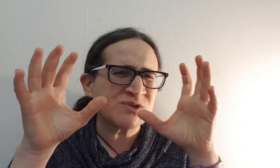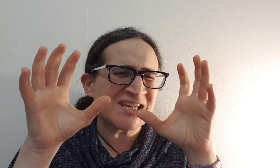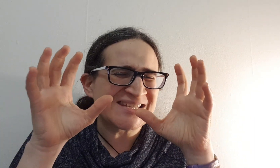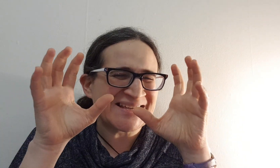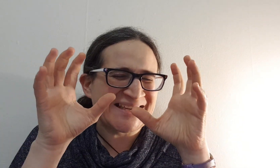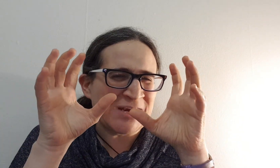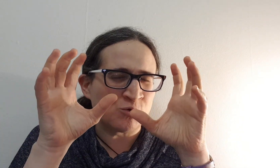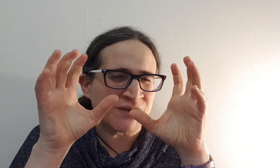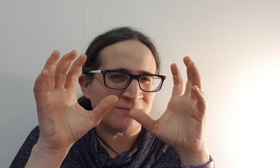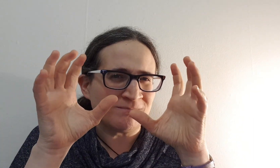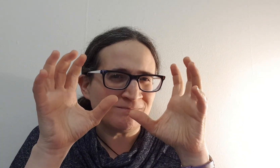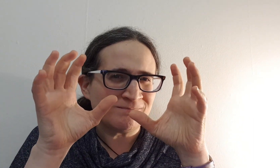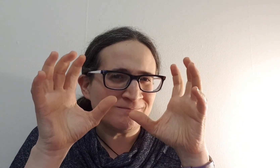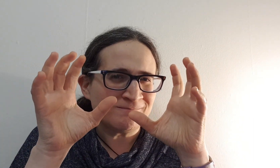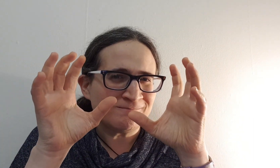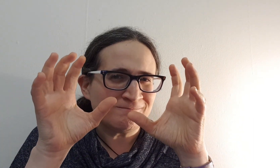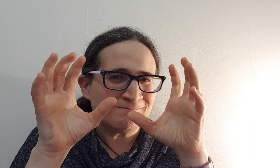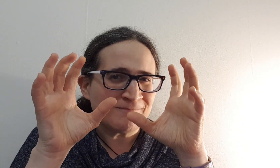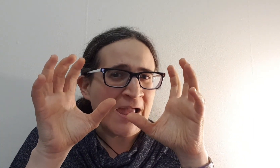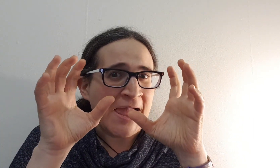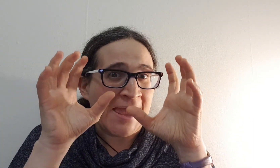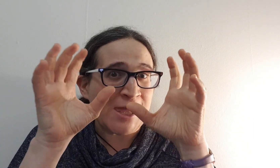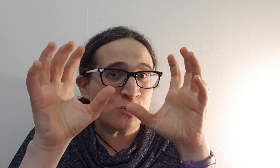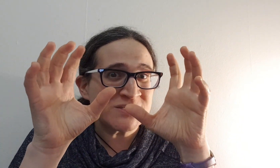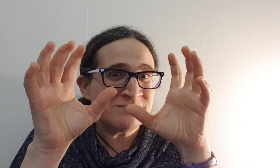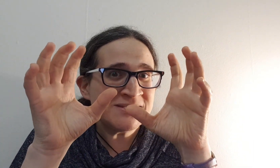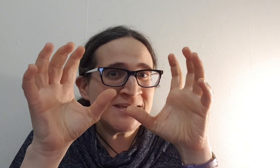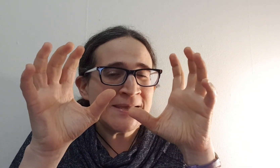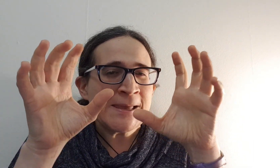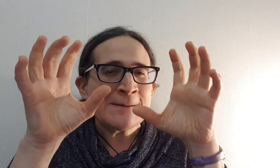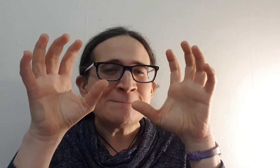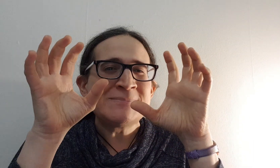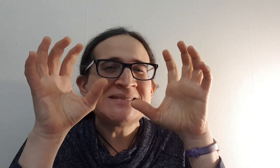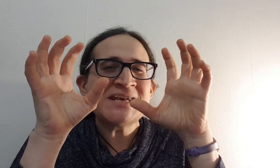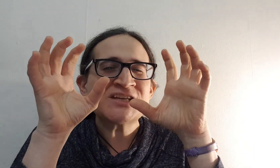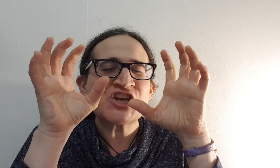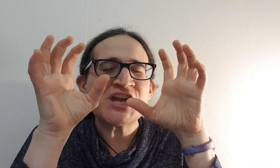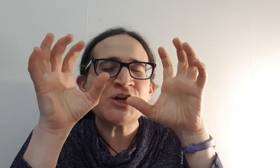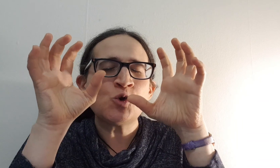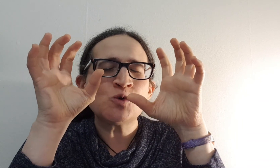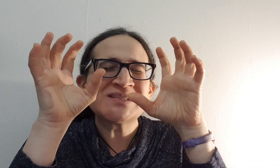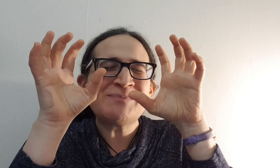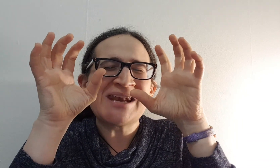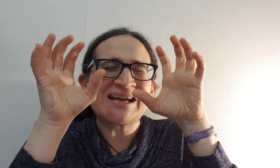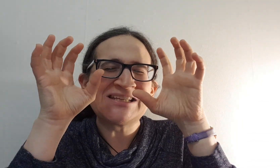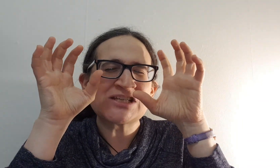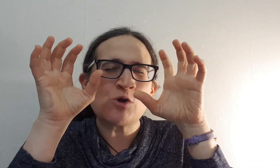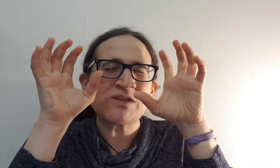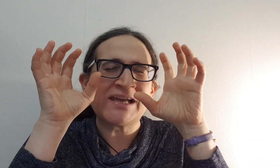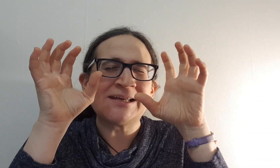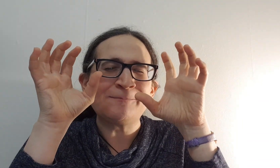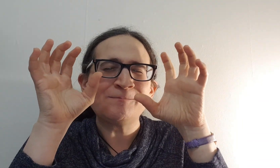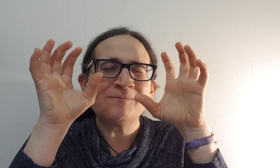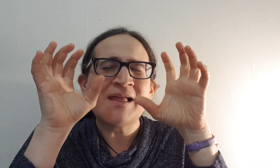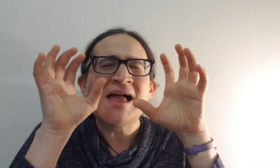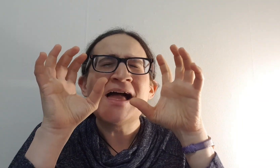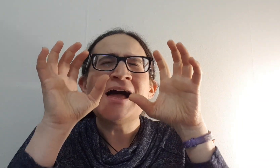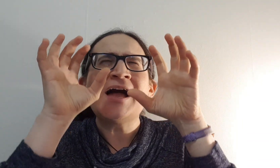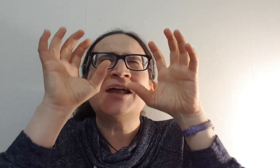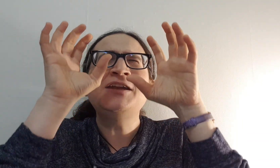רוצה לתקן אותם איך עושים את זה? בזה שאנחנו חוזרים על הקלישאות האלה אני